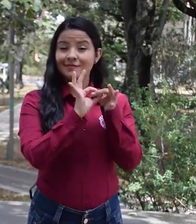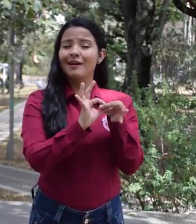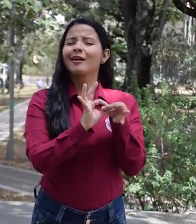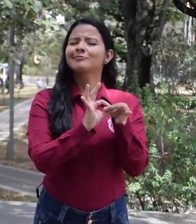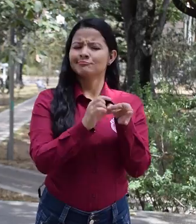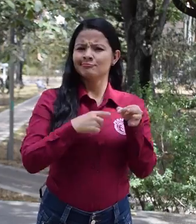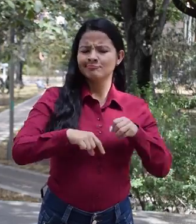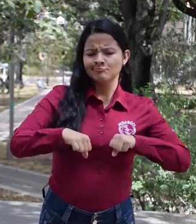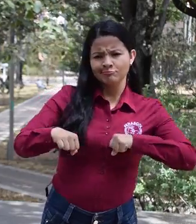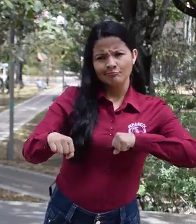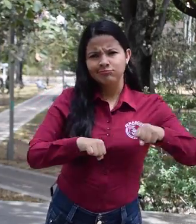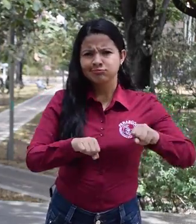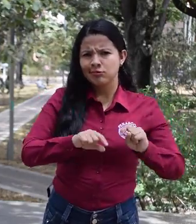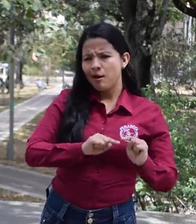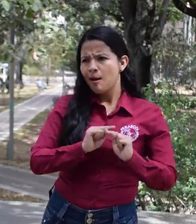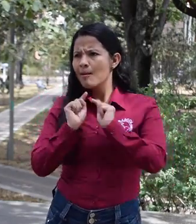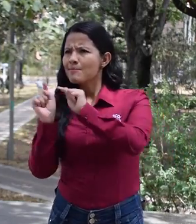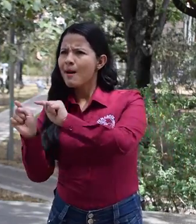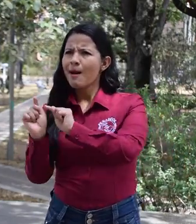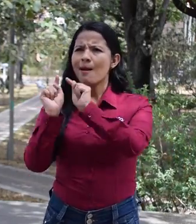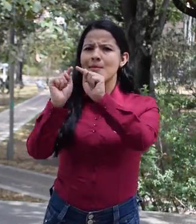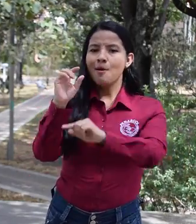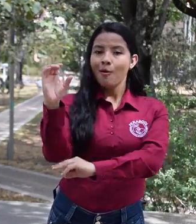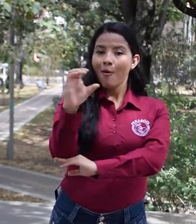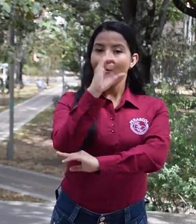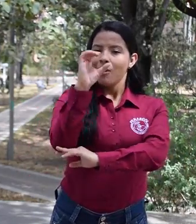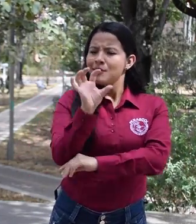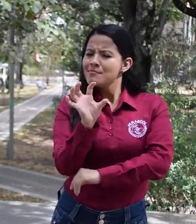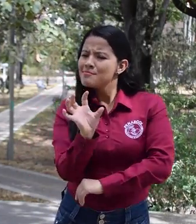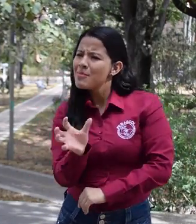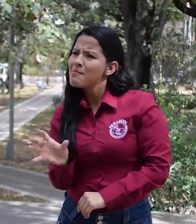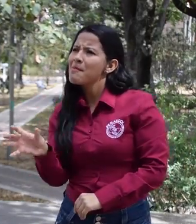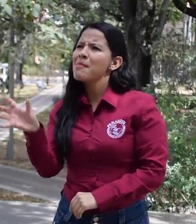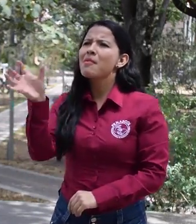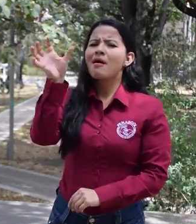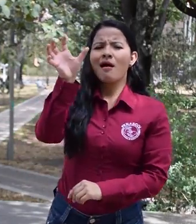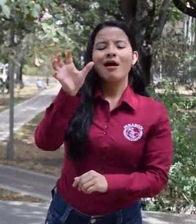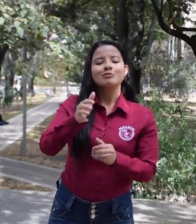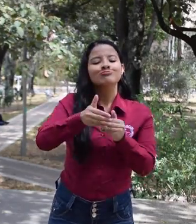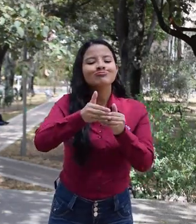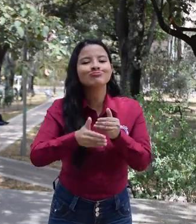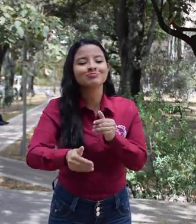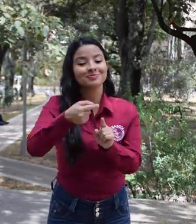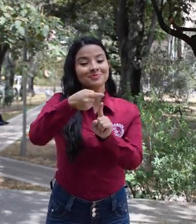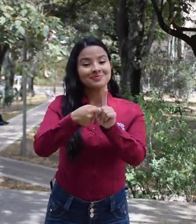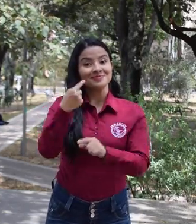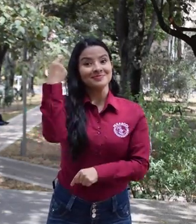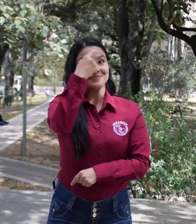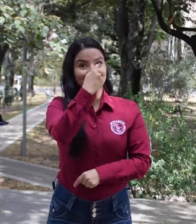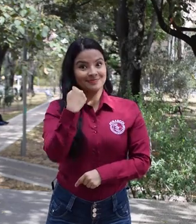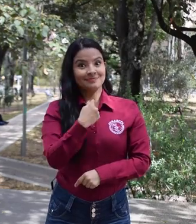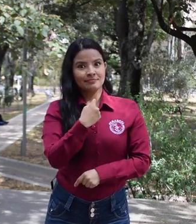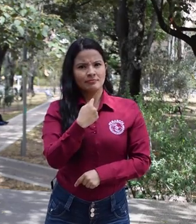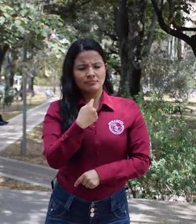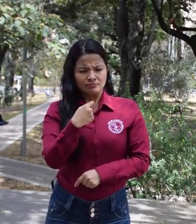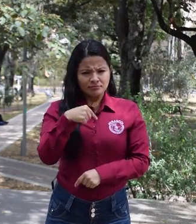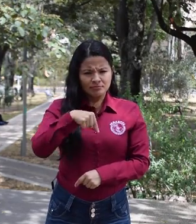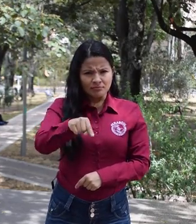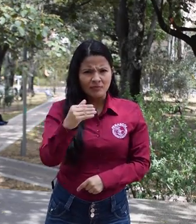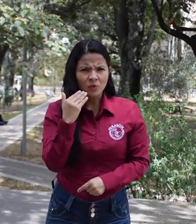Seguimos con nuestra actividad por algunas regiones de Colombia. Durante el mes de septiembre, las fechas serán